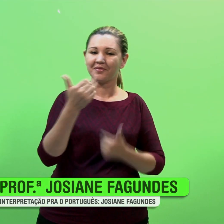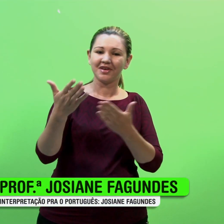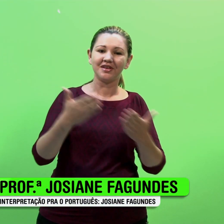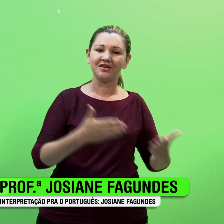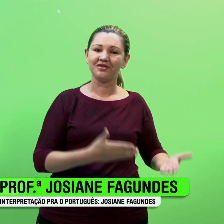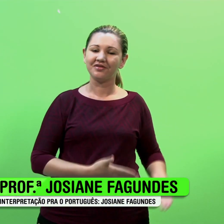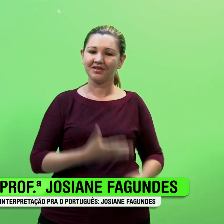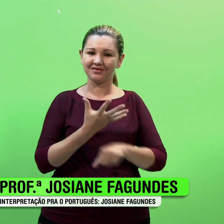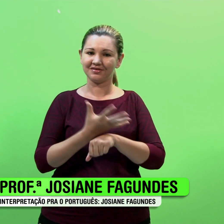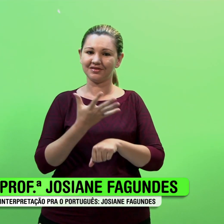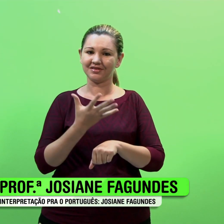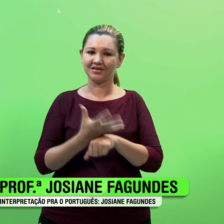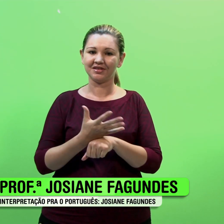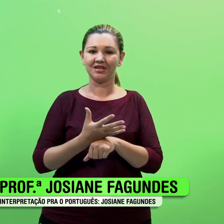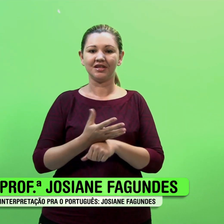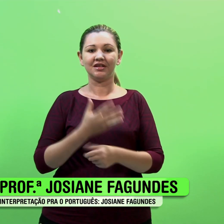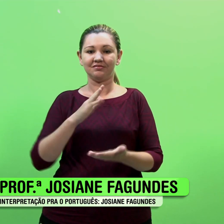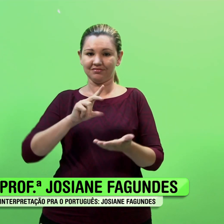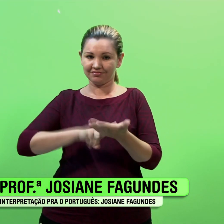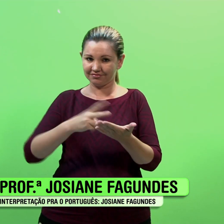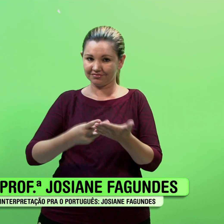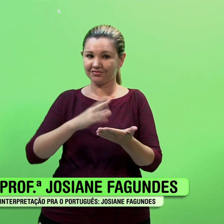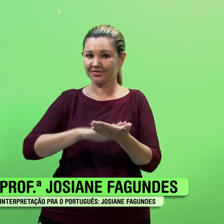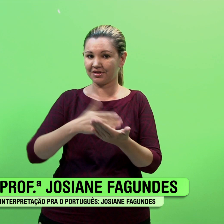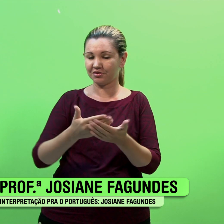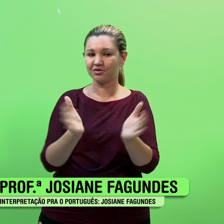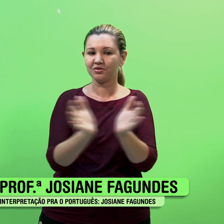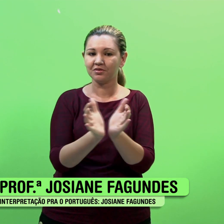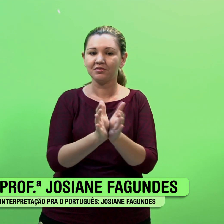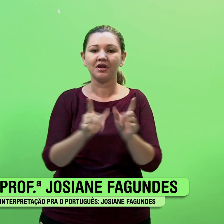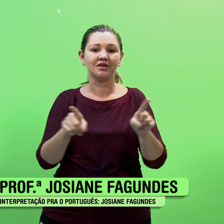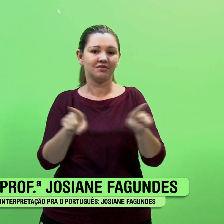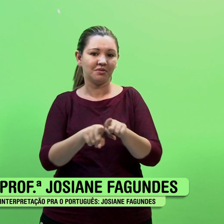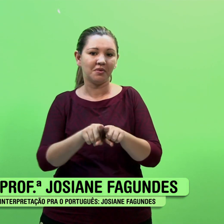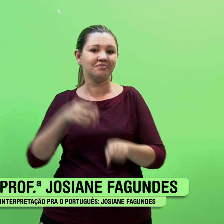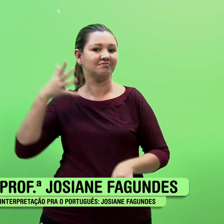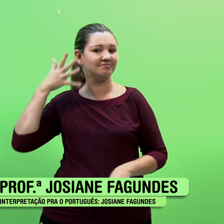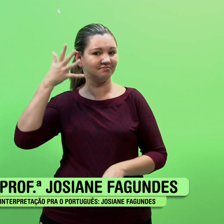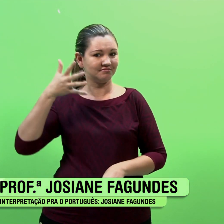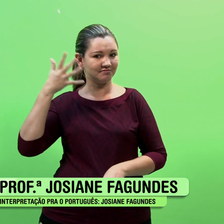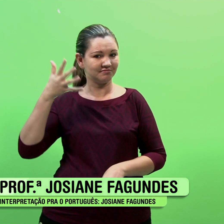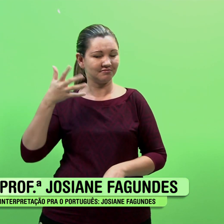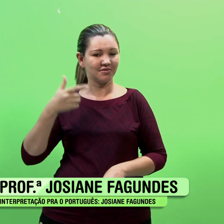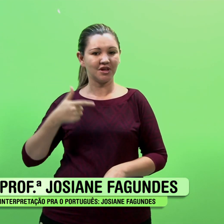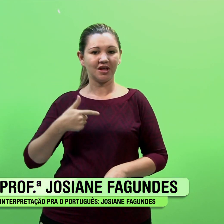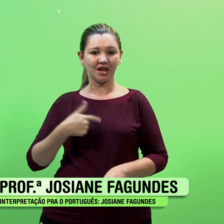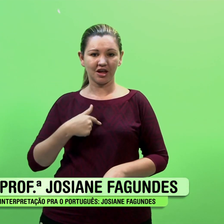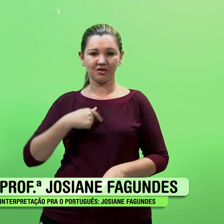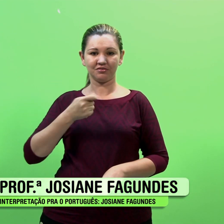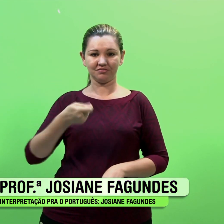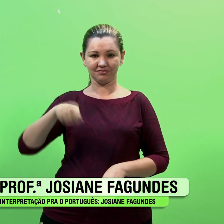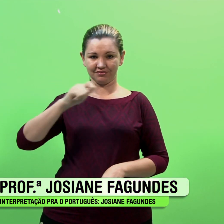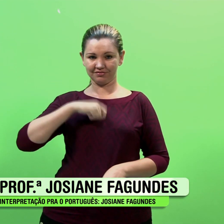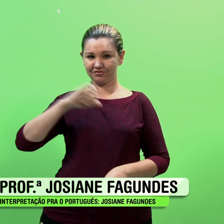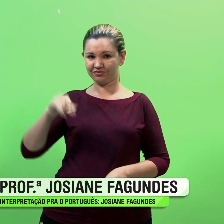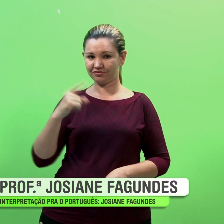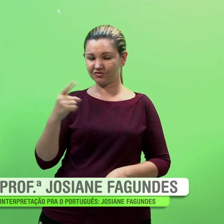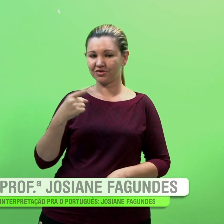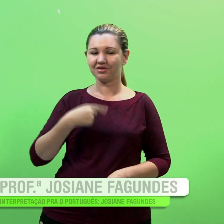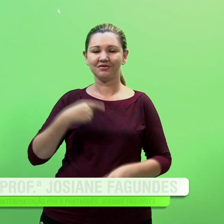Sejam muito bem-vindos à disciplina de tradução e interpretação comunitária em eventos. Meu nome é Josiane e eu estou muito feliz por trabalhar